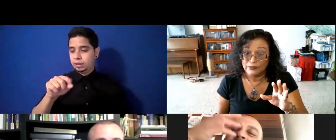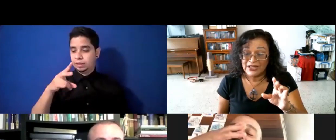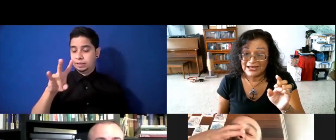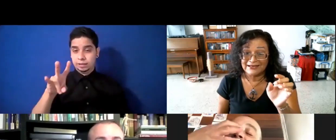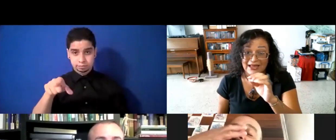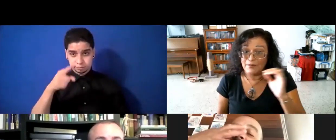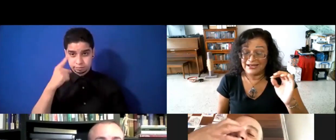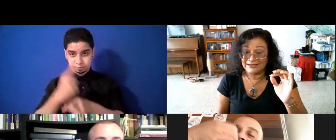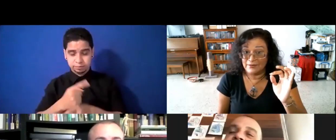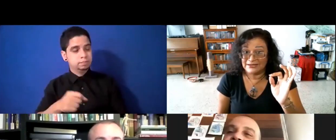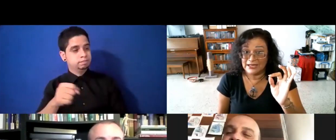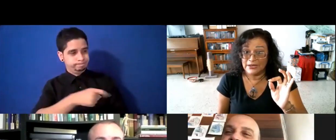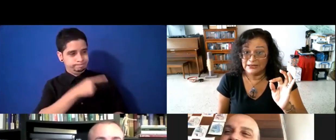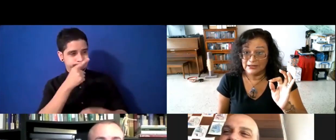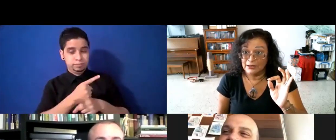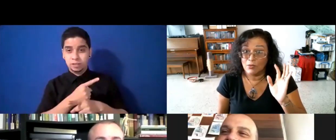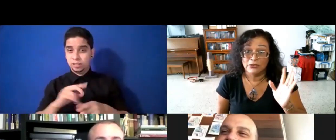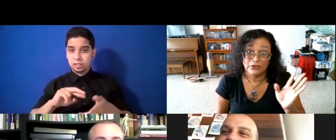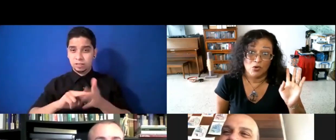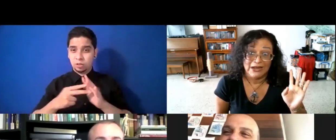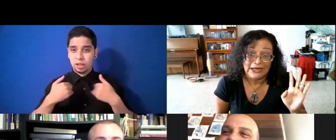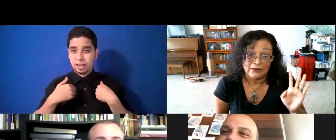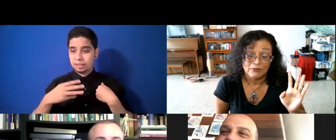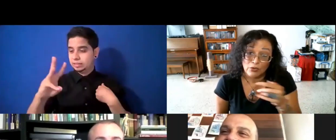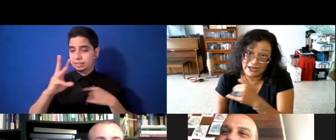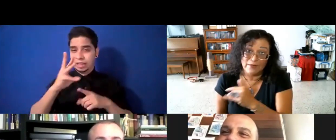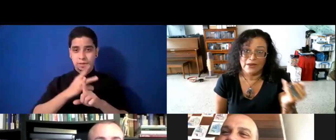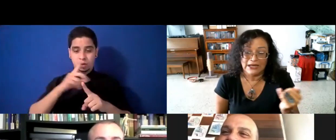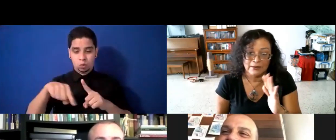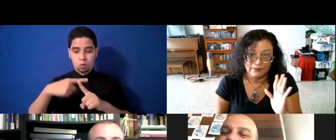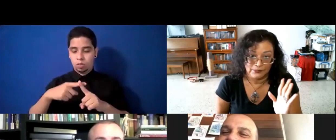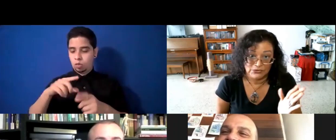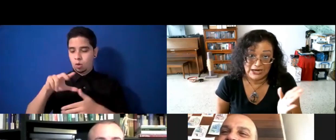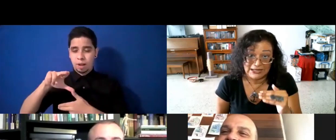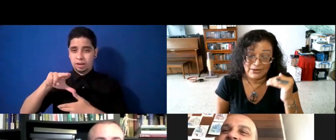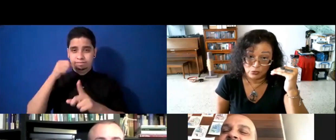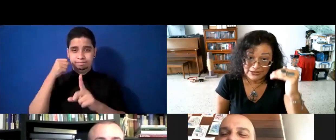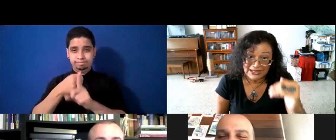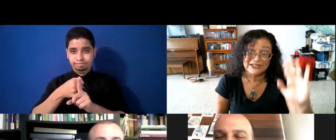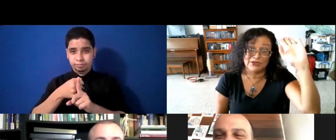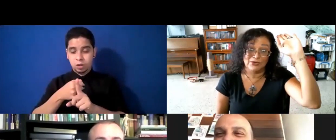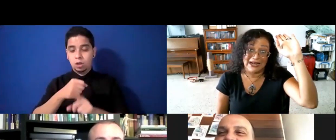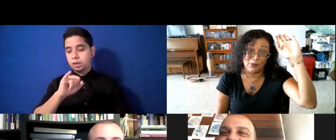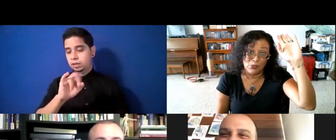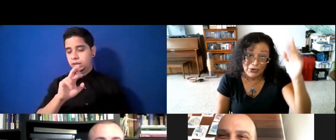tenías seis meses, básicamente, cuando llegó María. Bueno, Irma y María. O sea, que también tú estás en la situación de la luz.